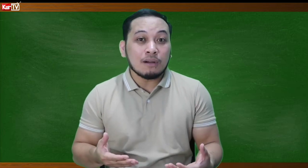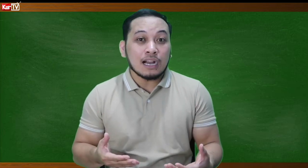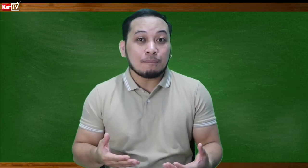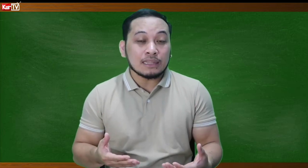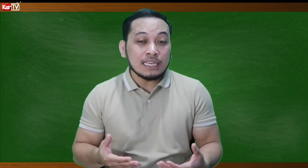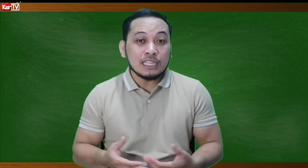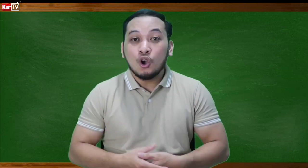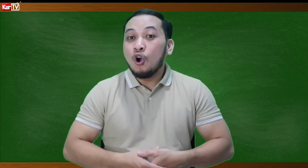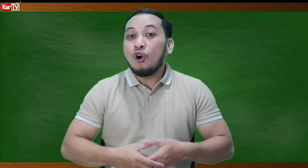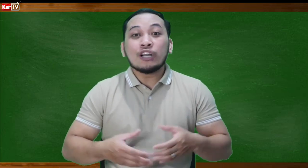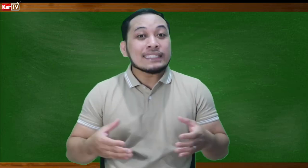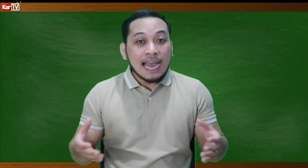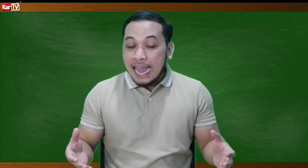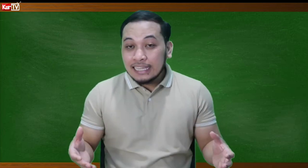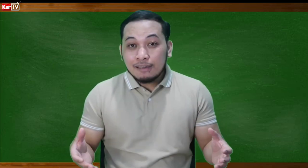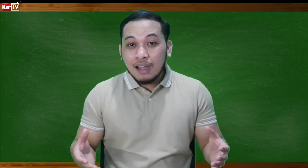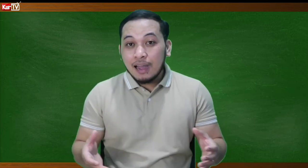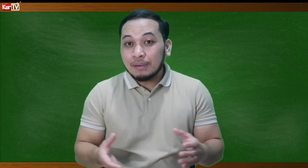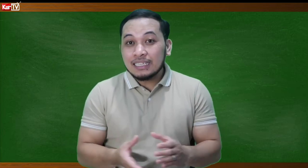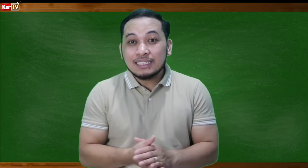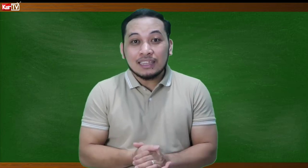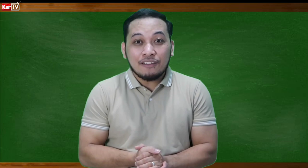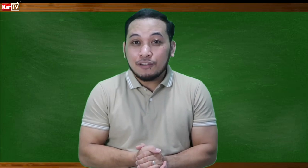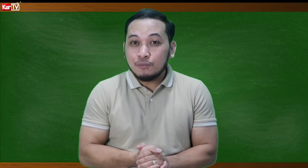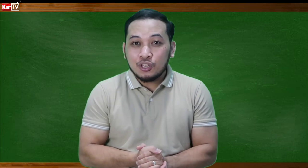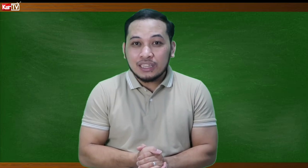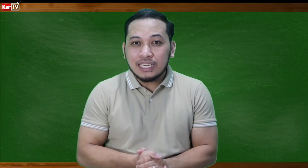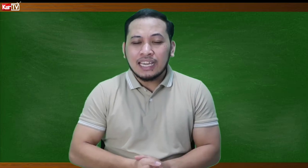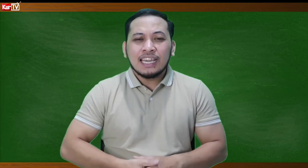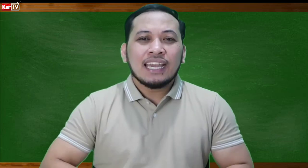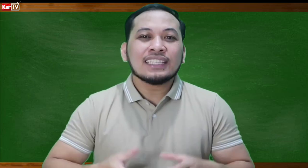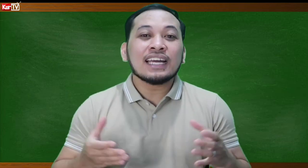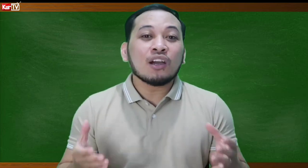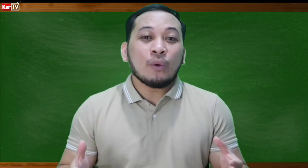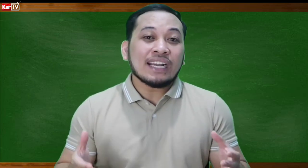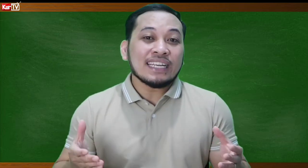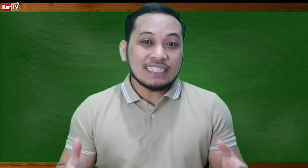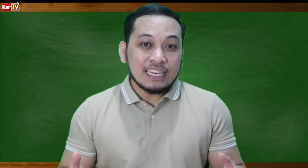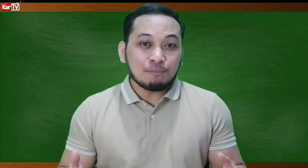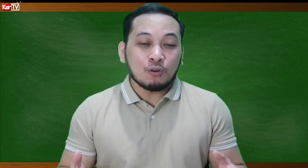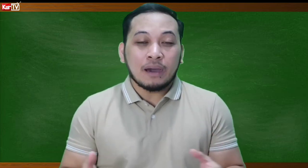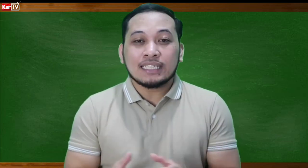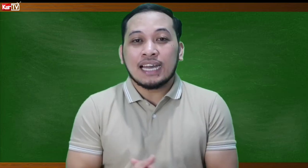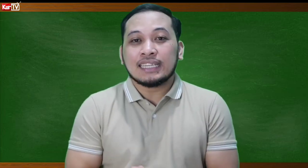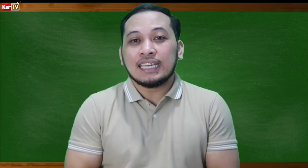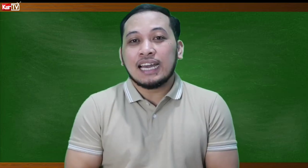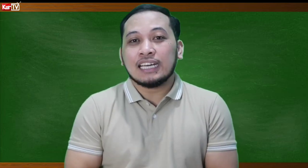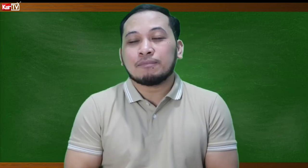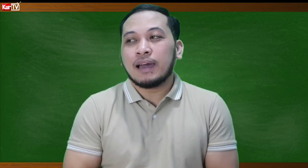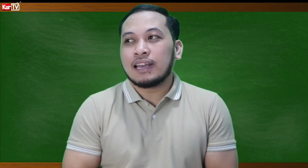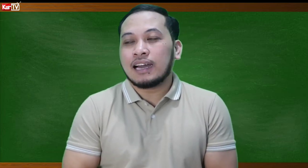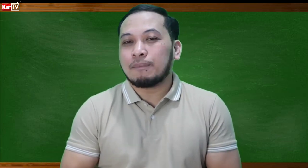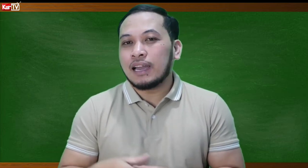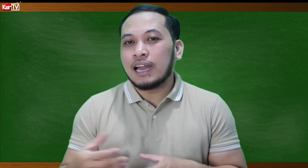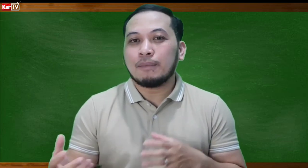mga kapatid or sa ating mga kapatid sa deaf community, it's an awareness din po para sa ating lahat para kapag may